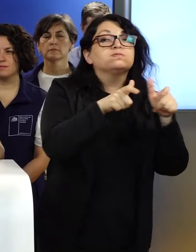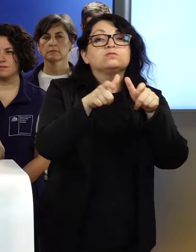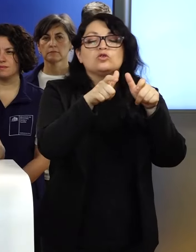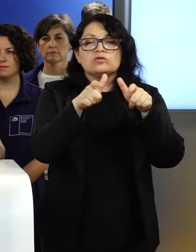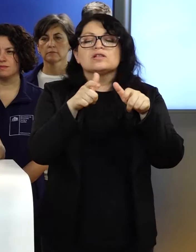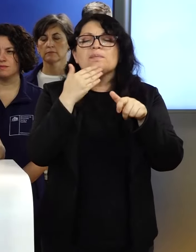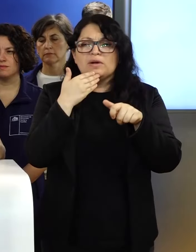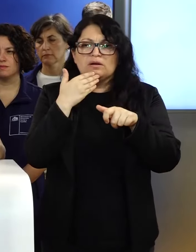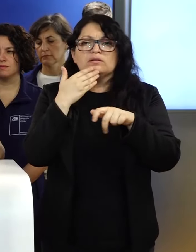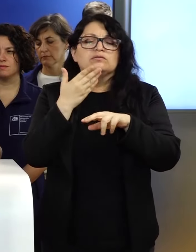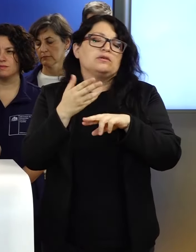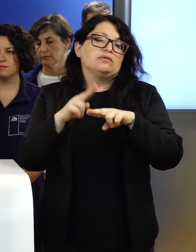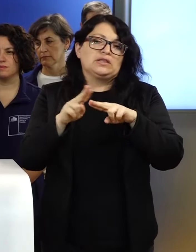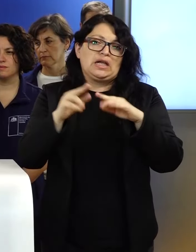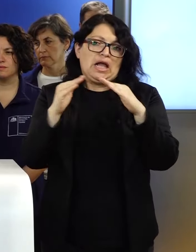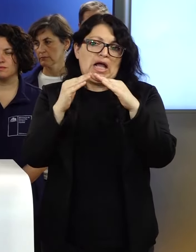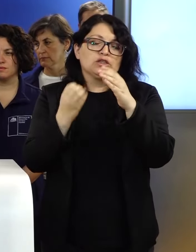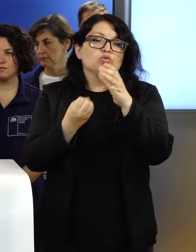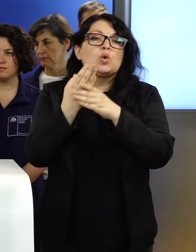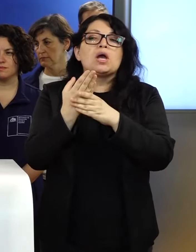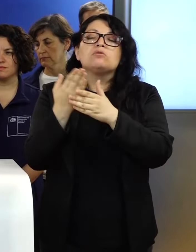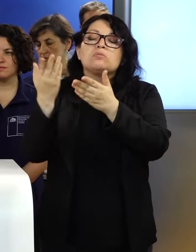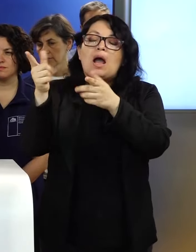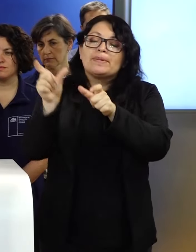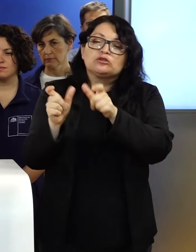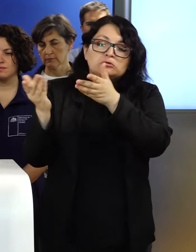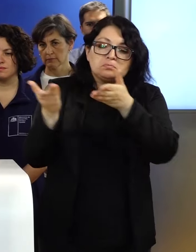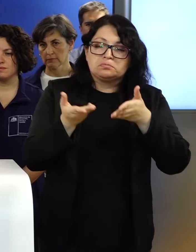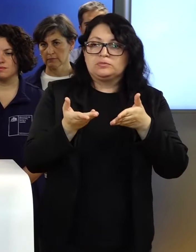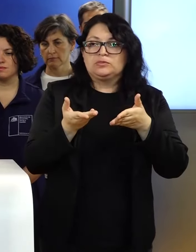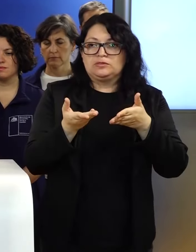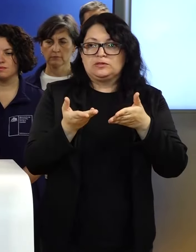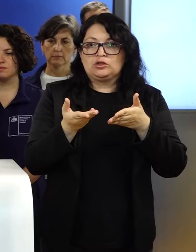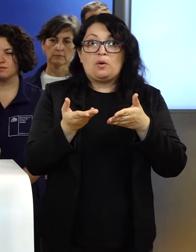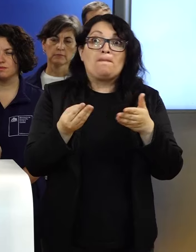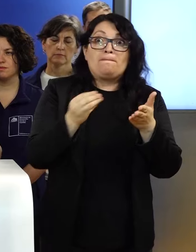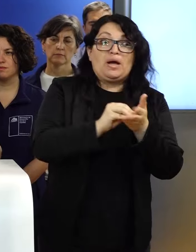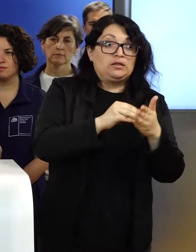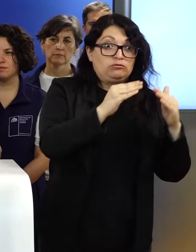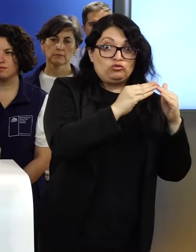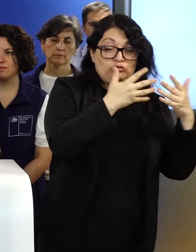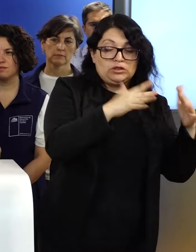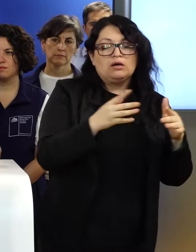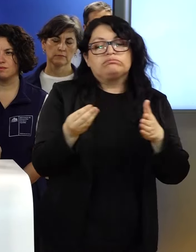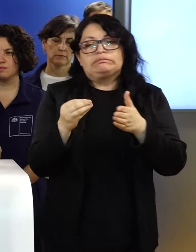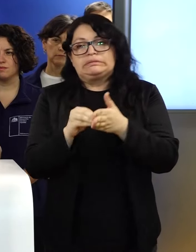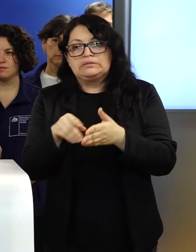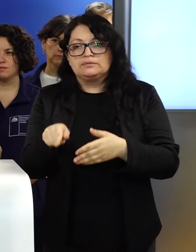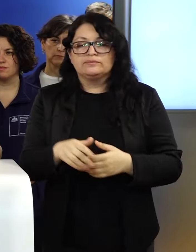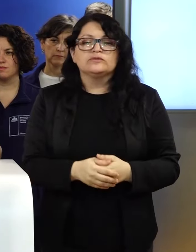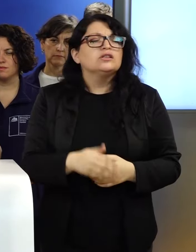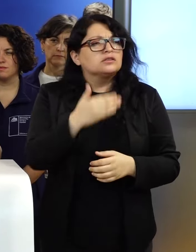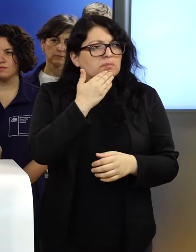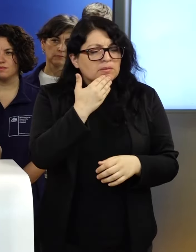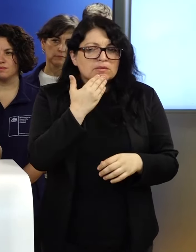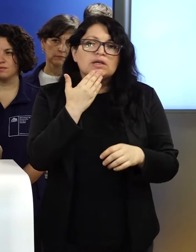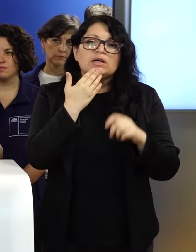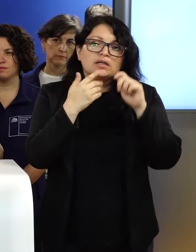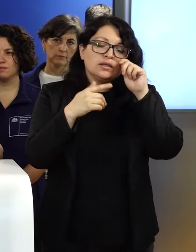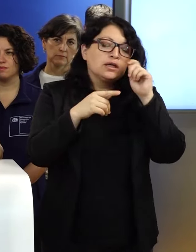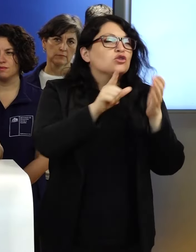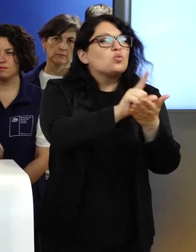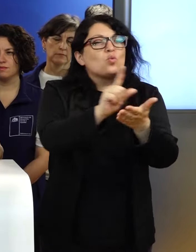lo que hoy día existe, también a mantener una, digamos, despliegue en el